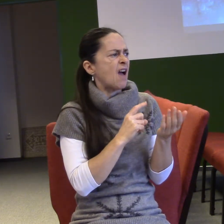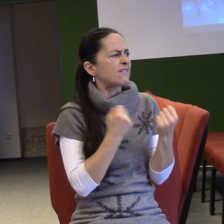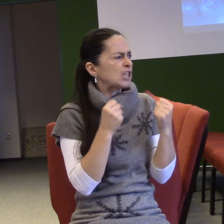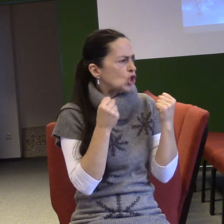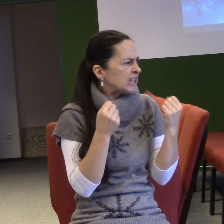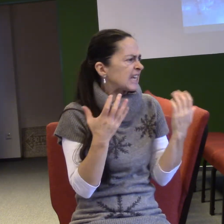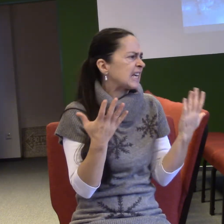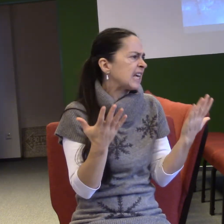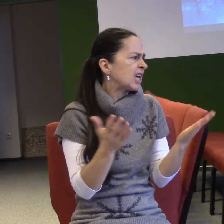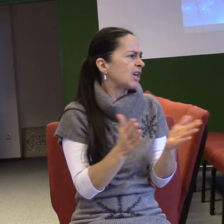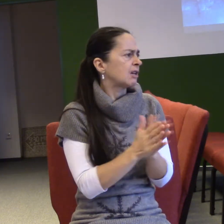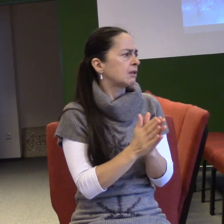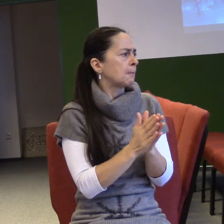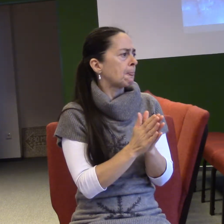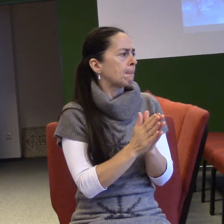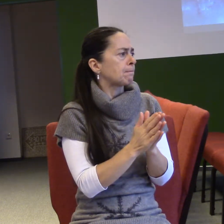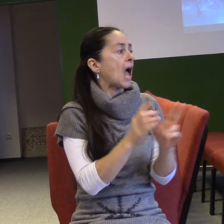díru, protože toužili po dítěti a chtěli ho mít.